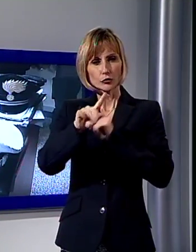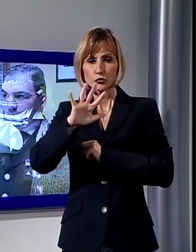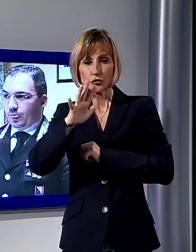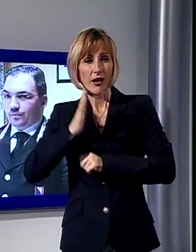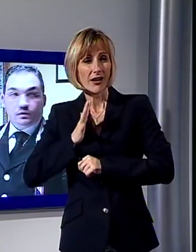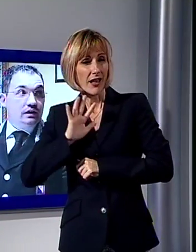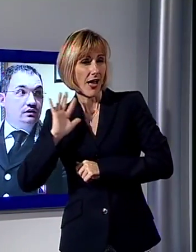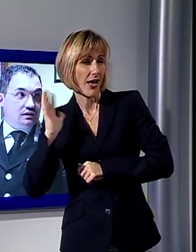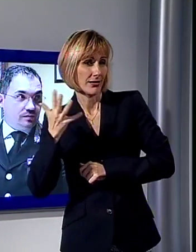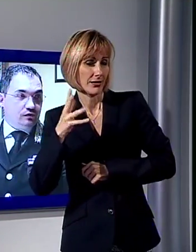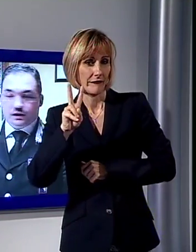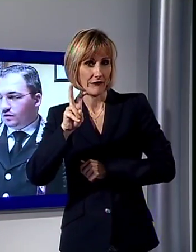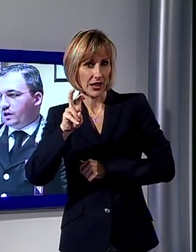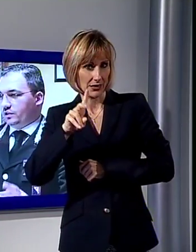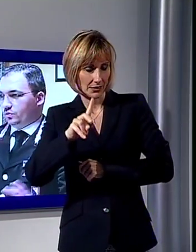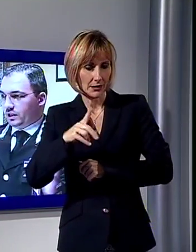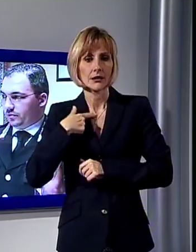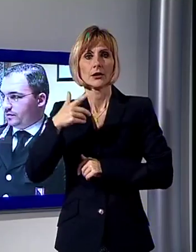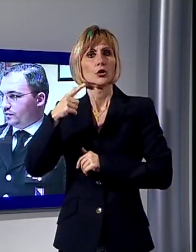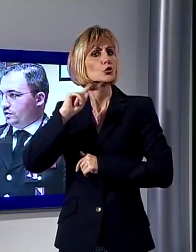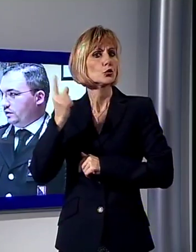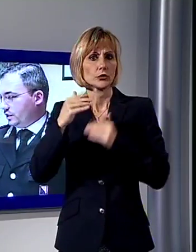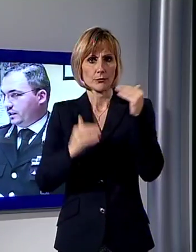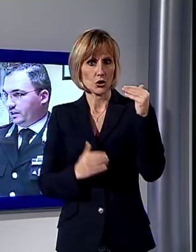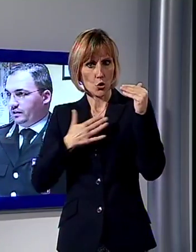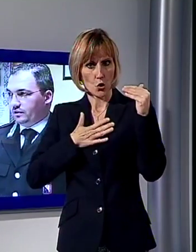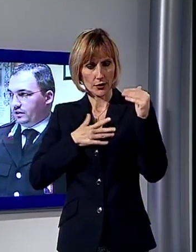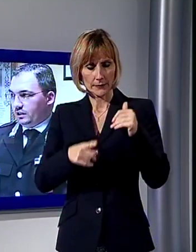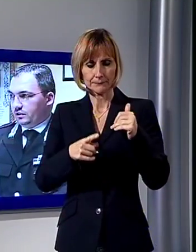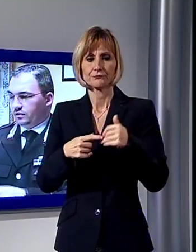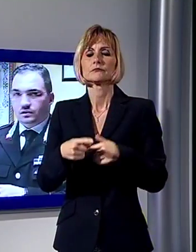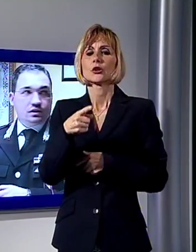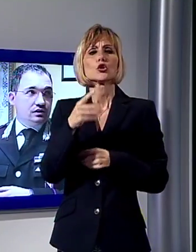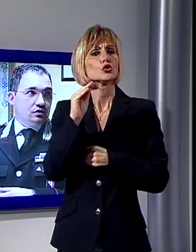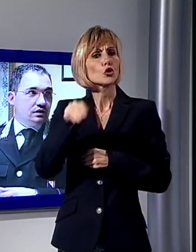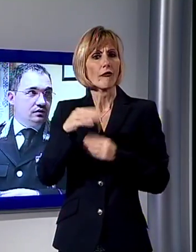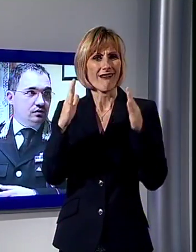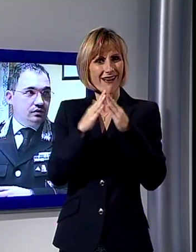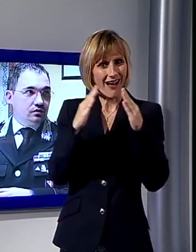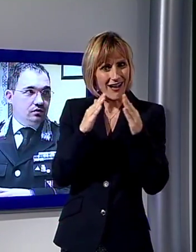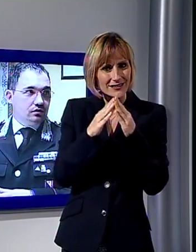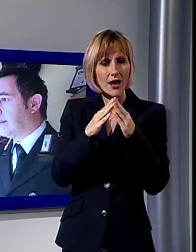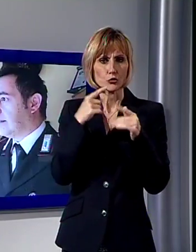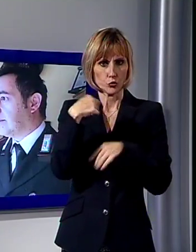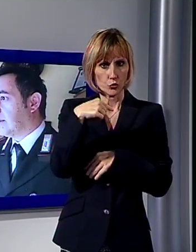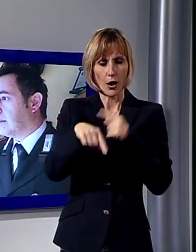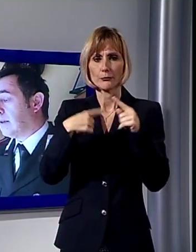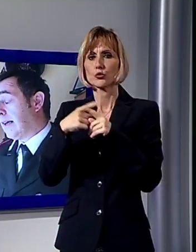spaccio erano la sua abitazione, ma anche i dintorni di Marginone e l'esterno della scuola media di Alto Pascio. Alcuni dei